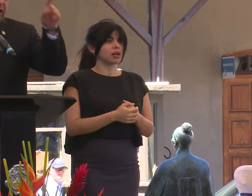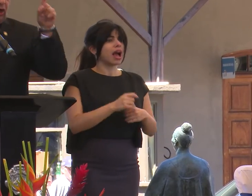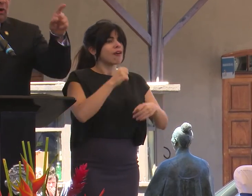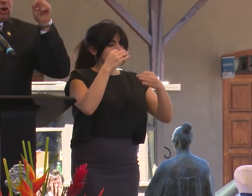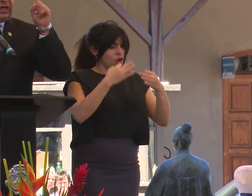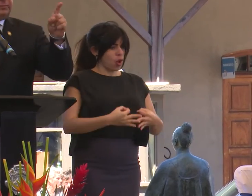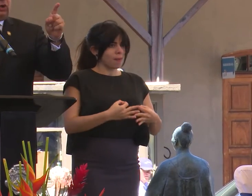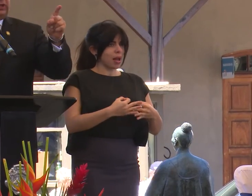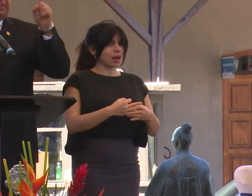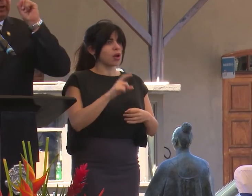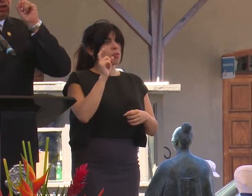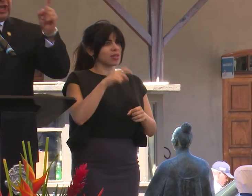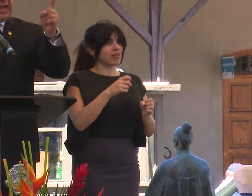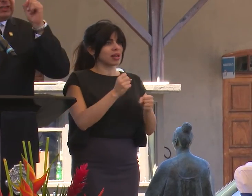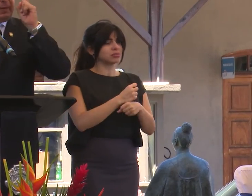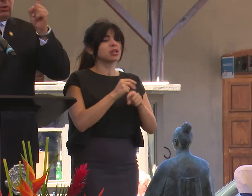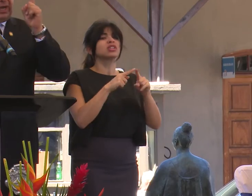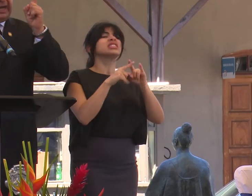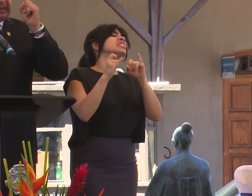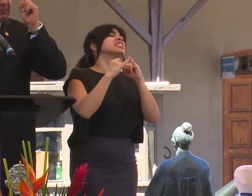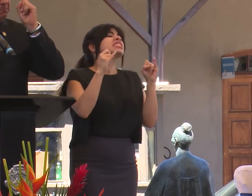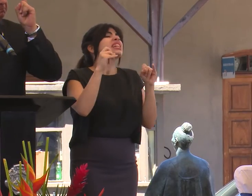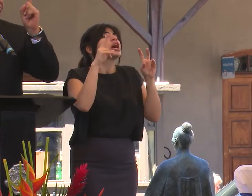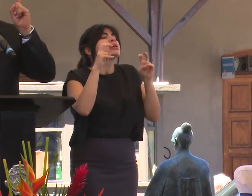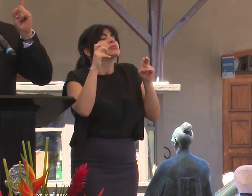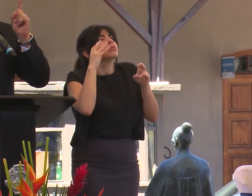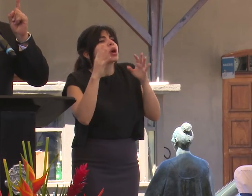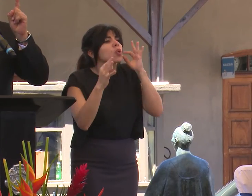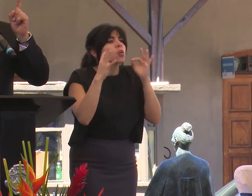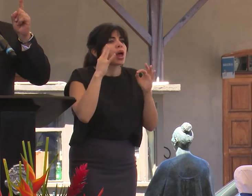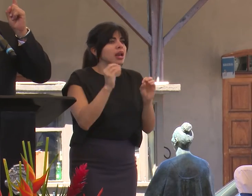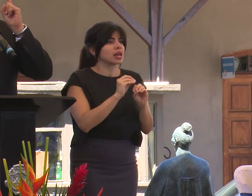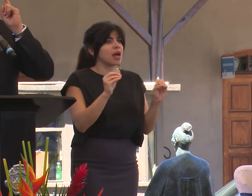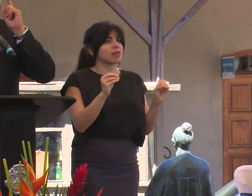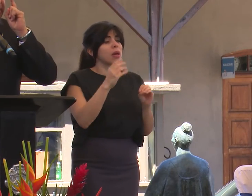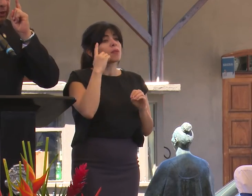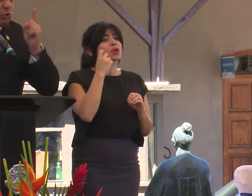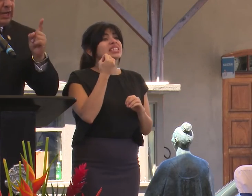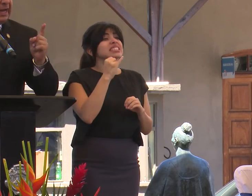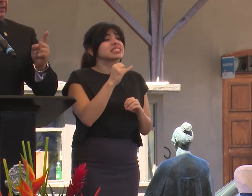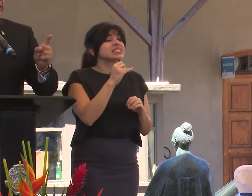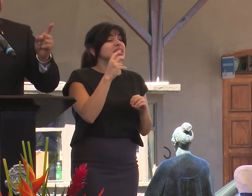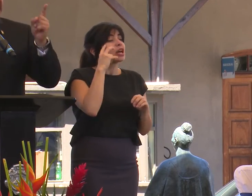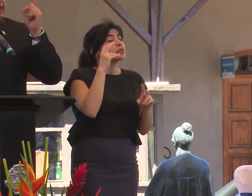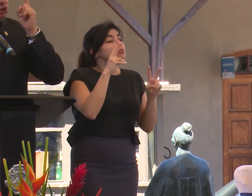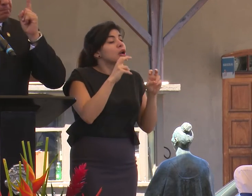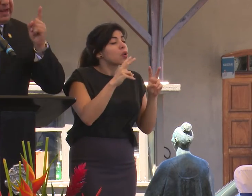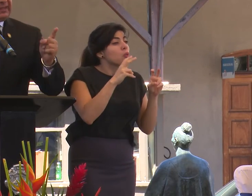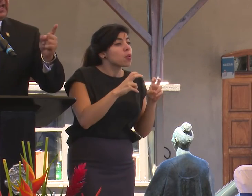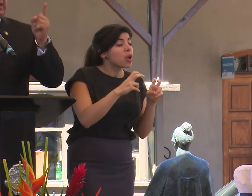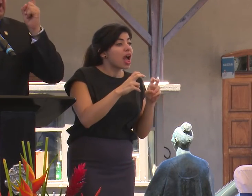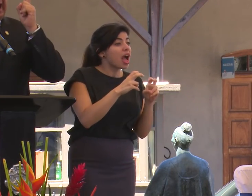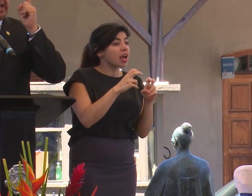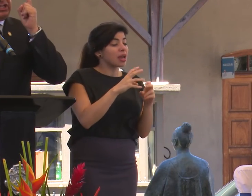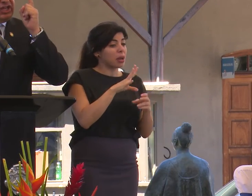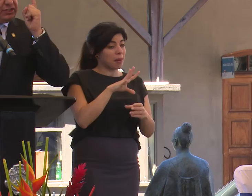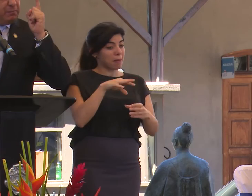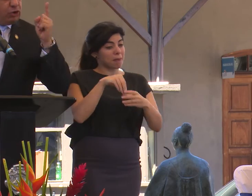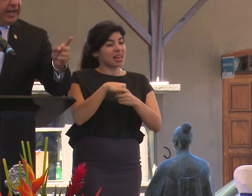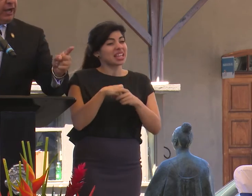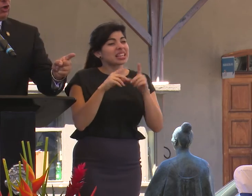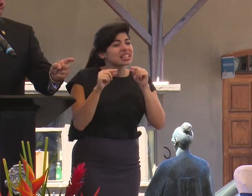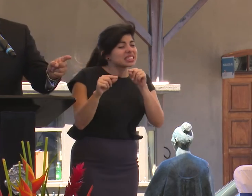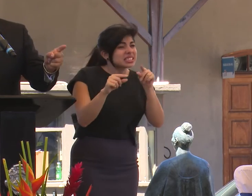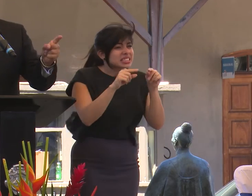Formalmente y como corresponde, pero sin especular. Porque si especulan y nos meten en